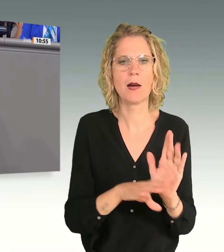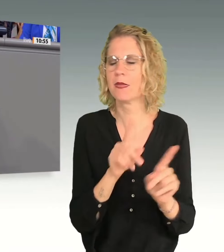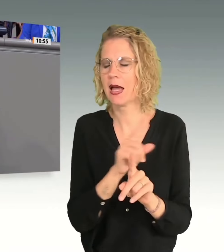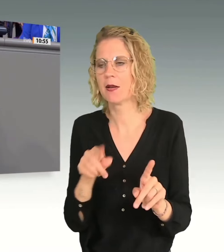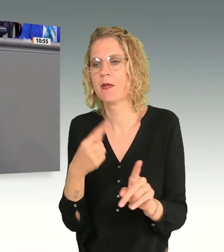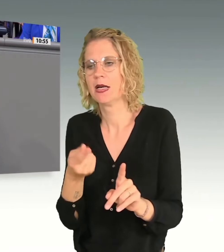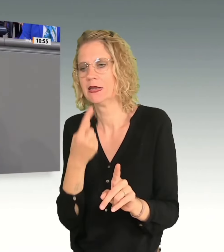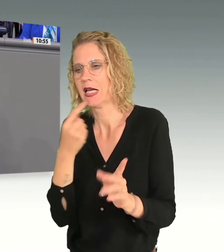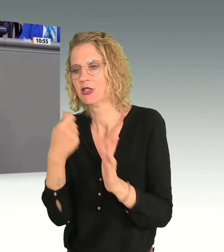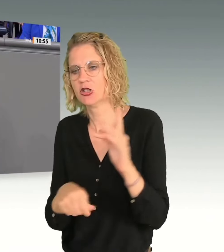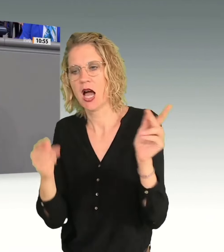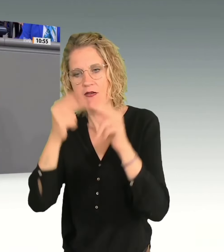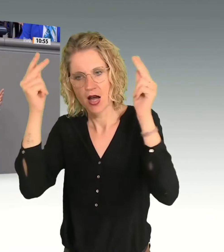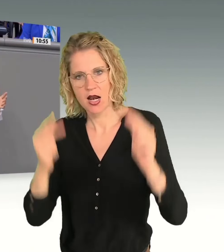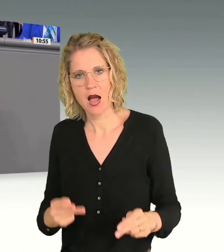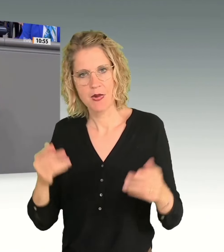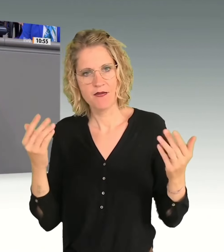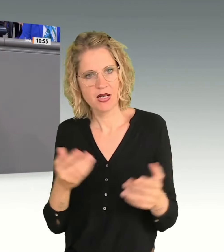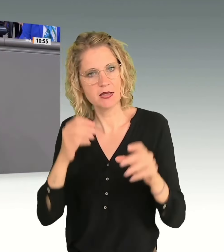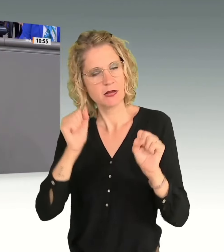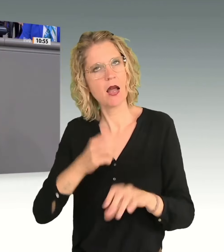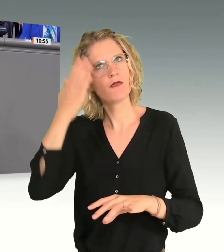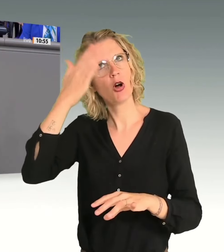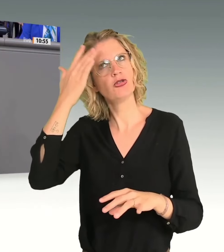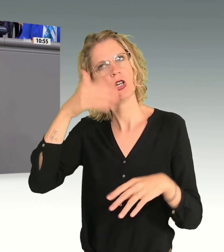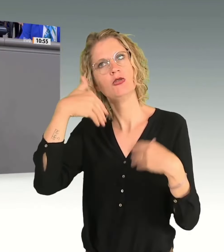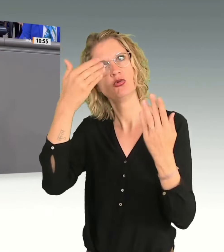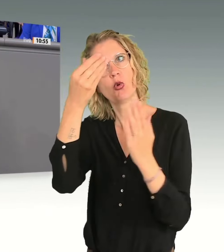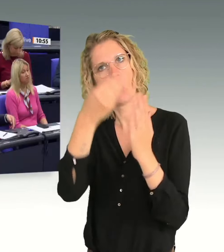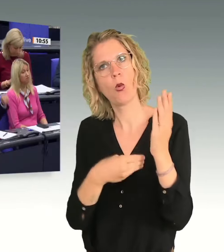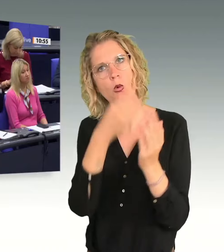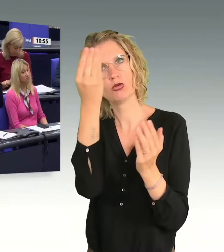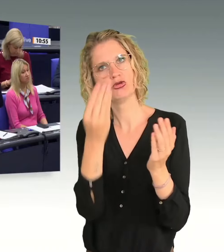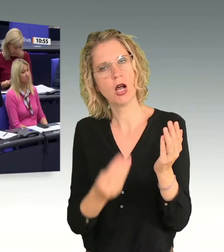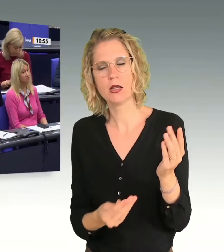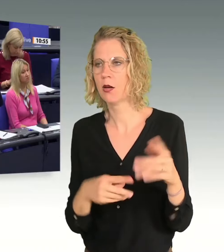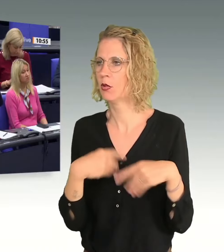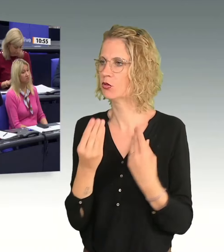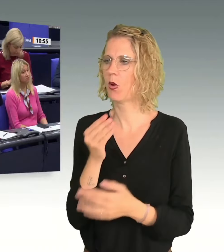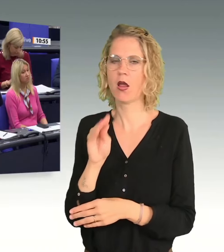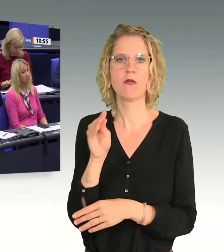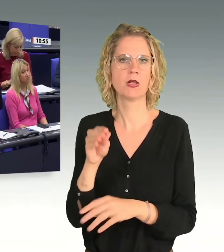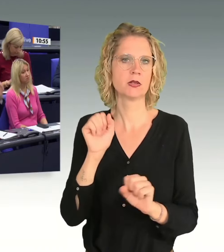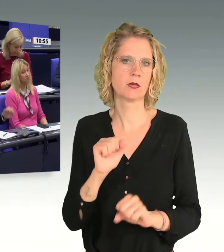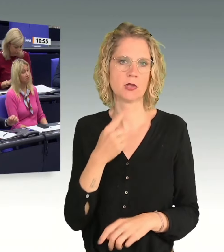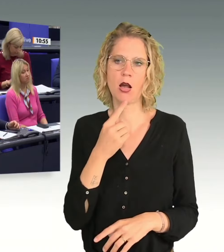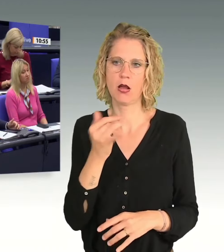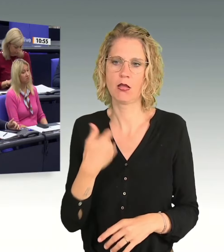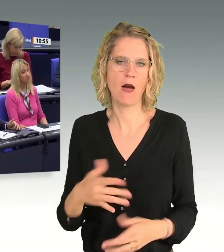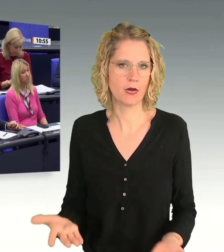einer ist, von dem er sich vielleicht vorstellen kann. Und das ist ein Hinweis unter Juristen, der muss erlaubt sein. Also,